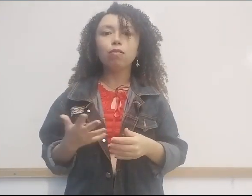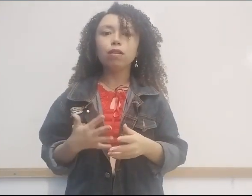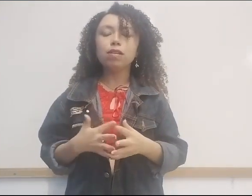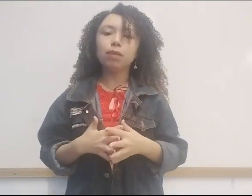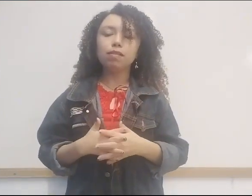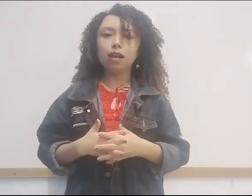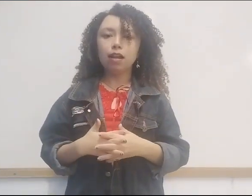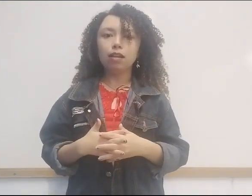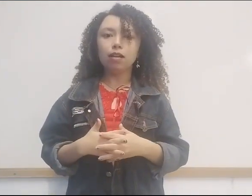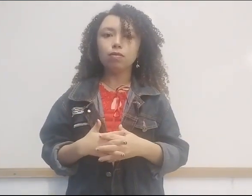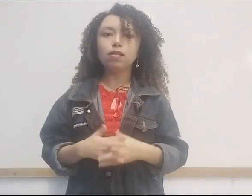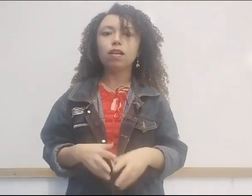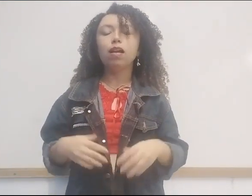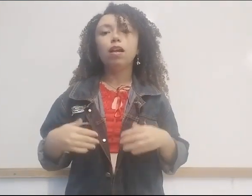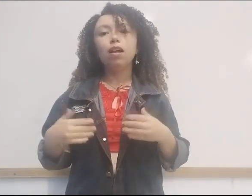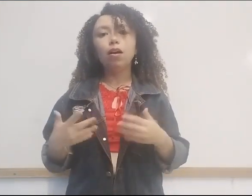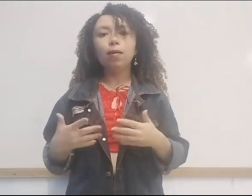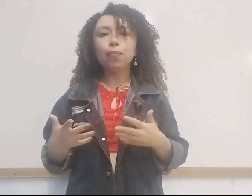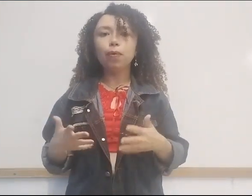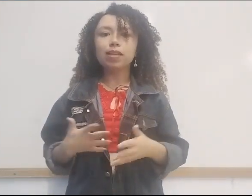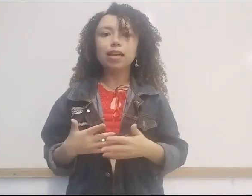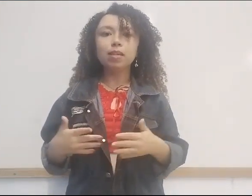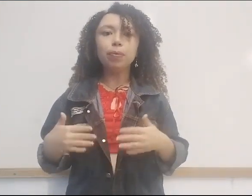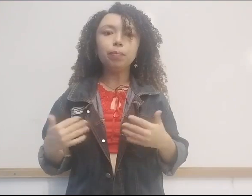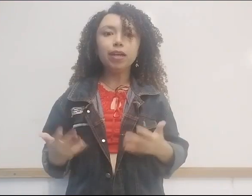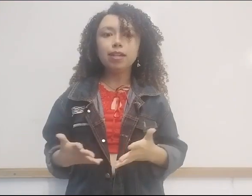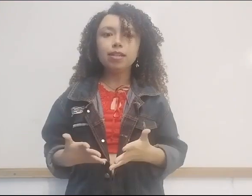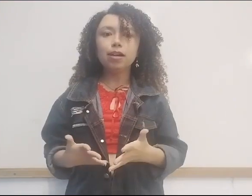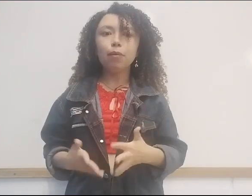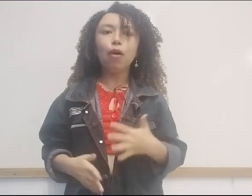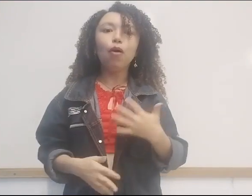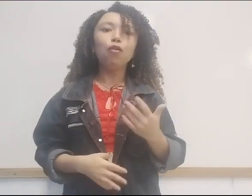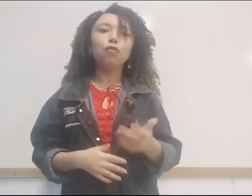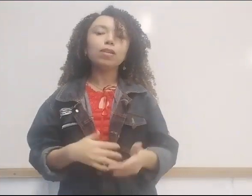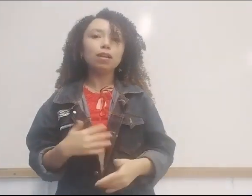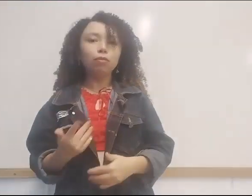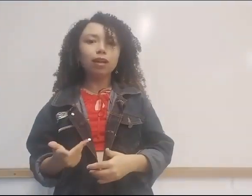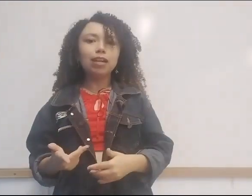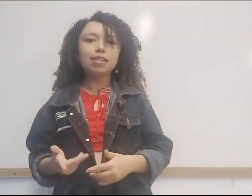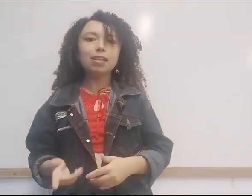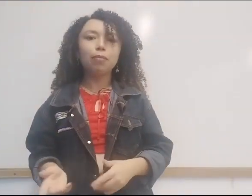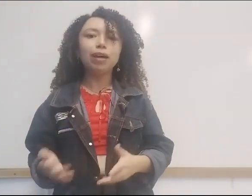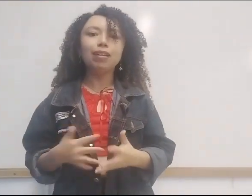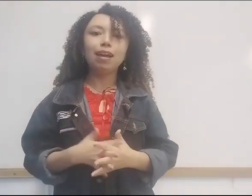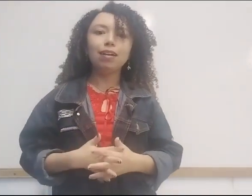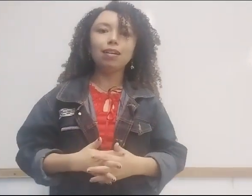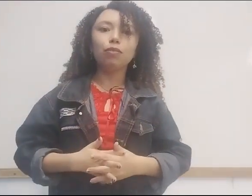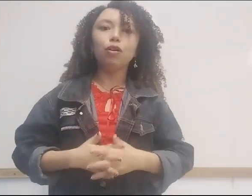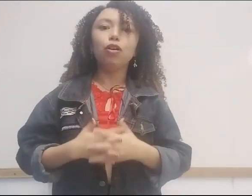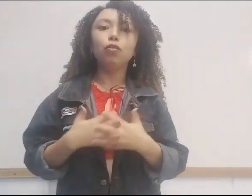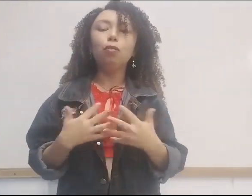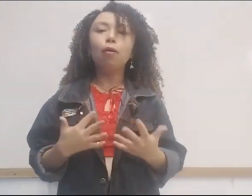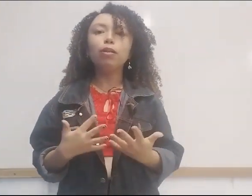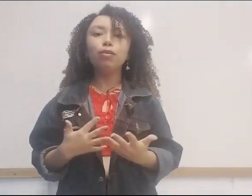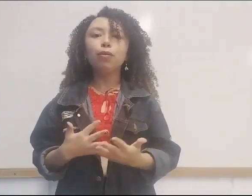acontecimentos relatados. Logo após essa primeira edição, houve uma segunda edição em italiano, no qual o editor